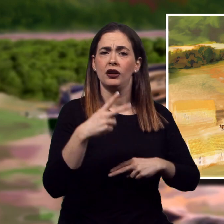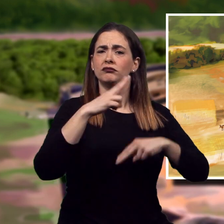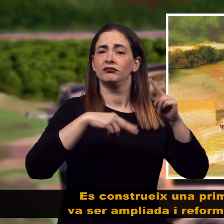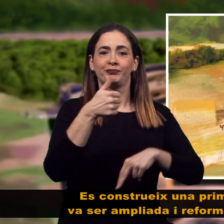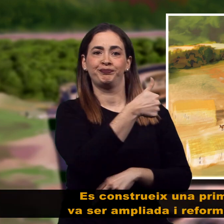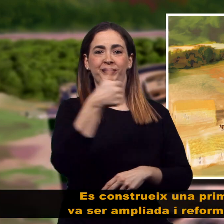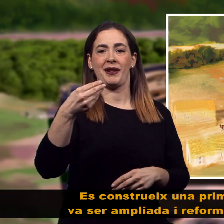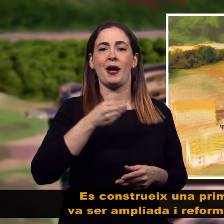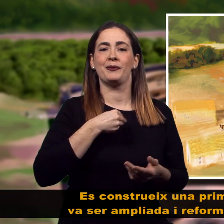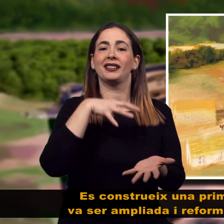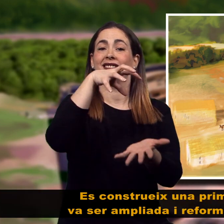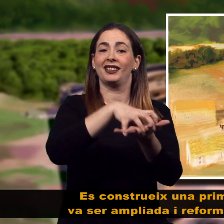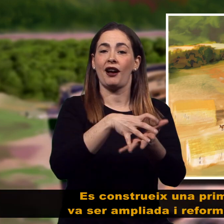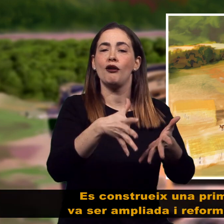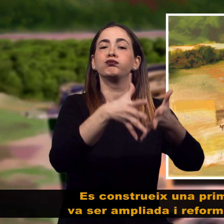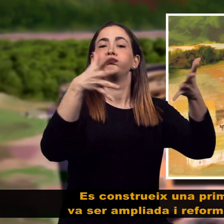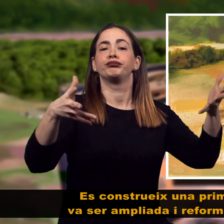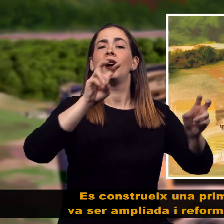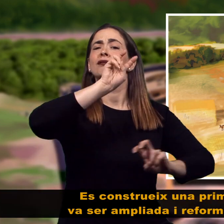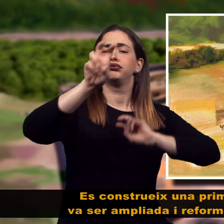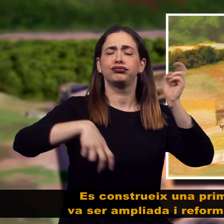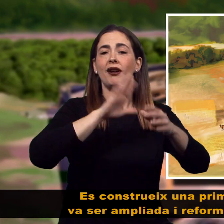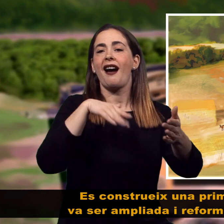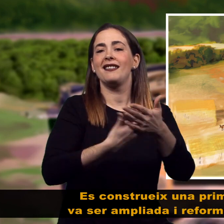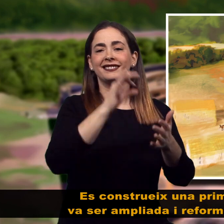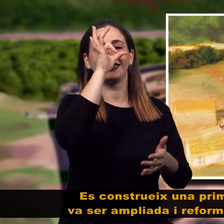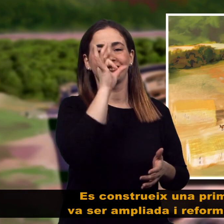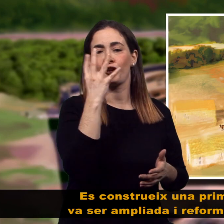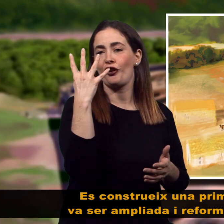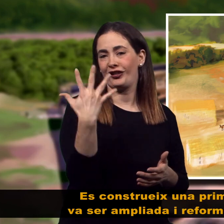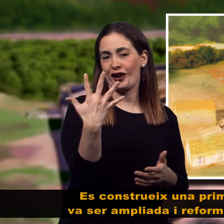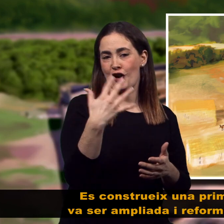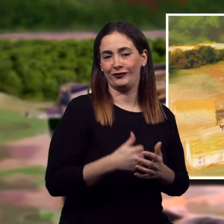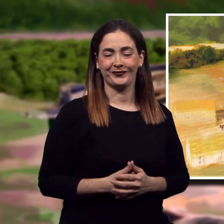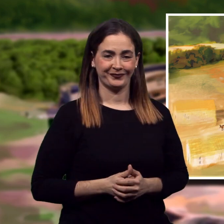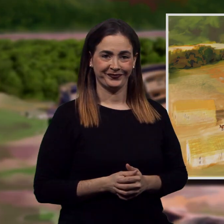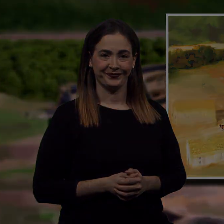construeix una primera basílica que va ser ampliada i reformada fins al segle V.